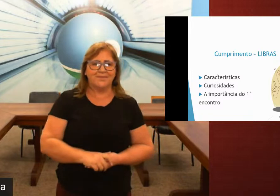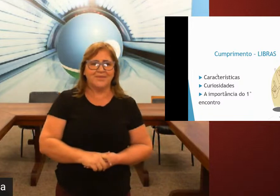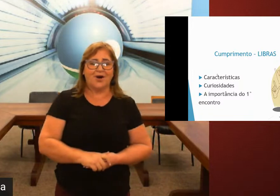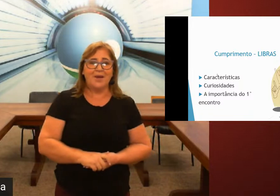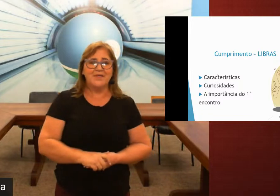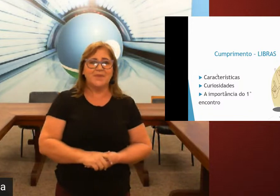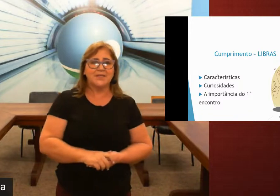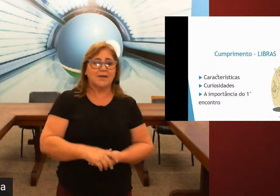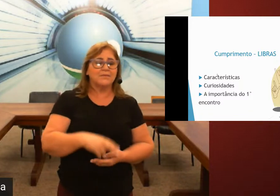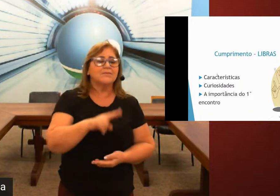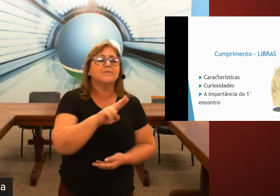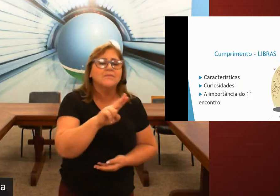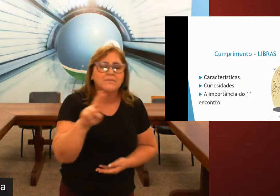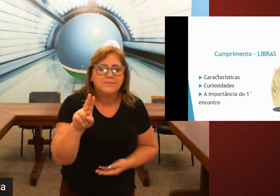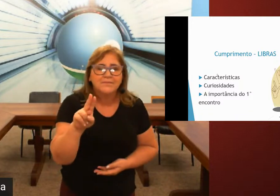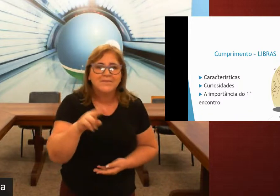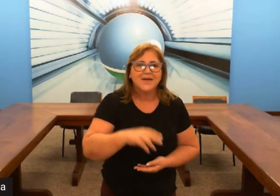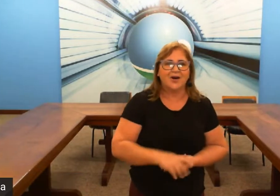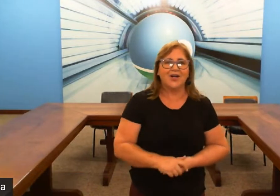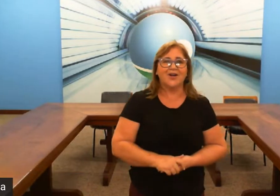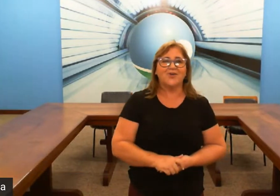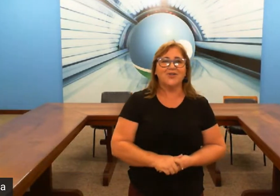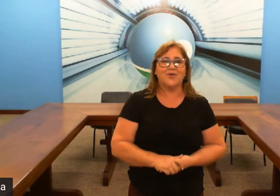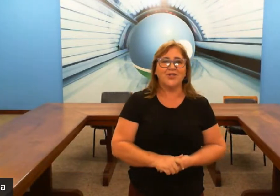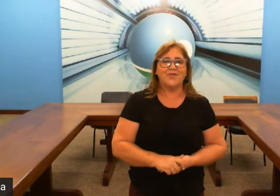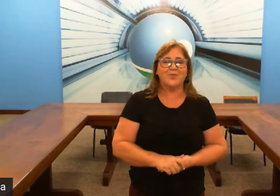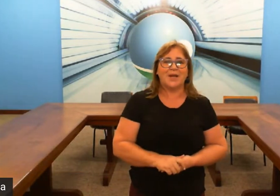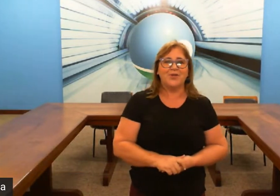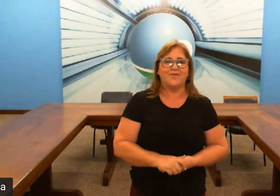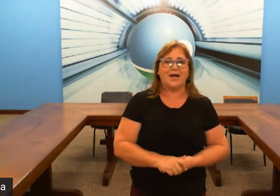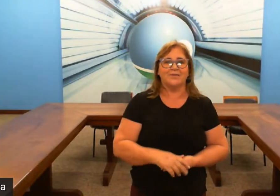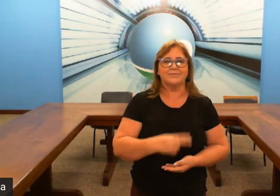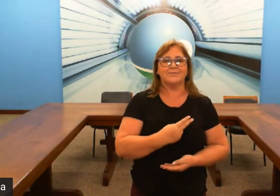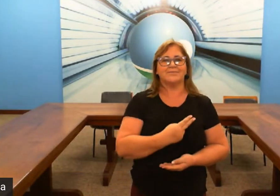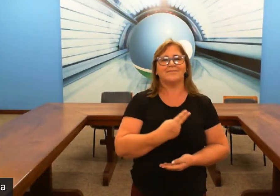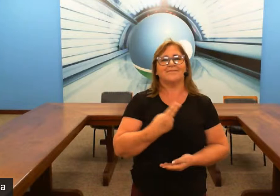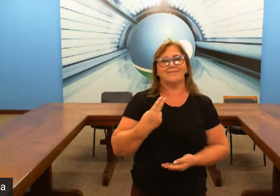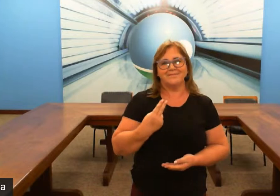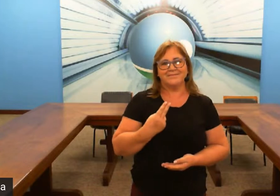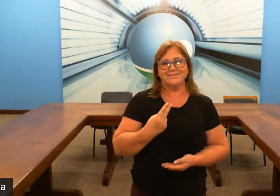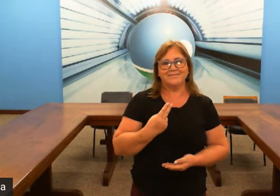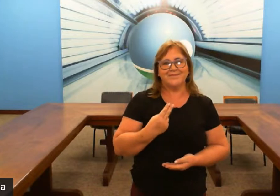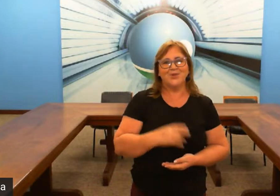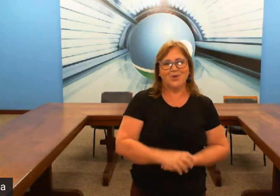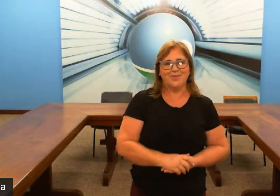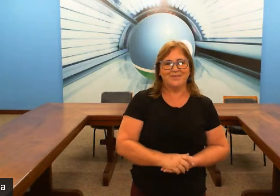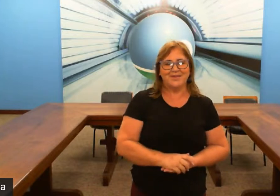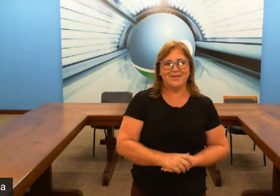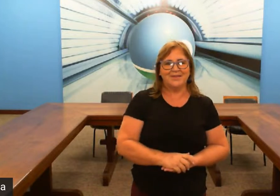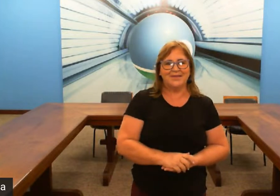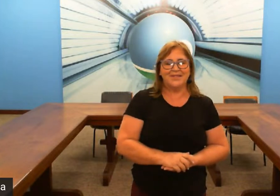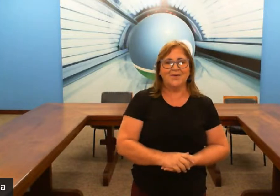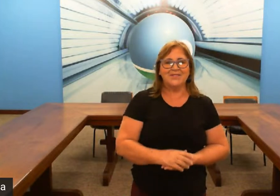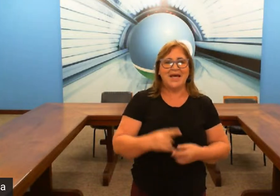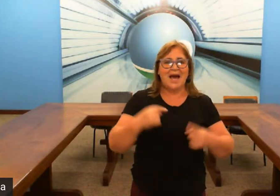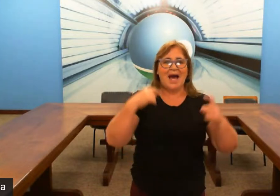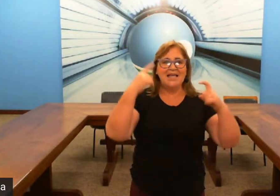olha a minha expressão agora quando eu viro pra mim eu falo meu nome então assim a